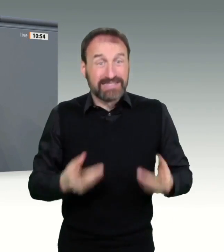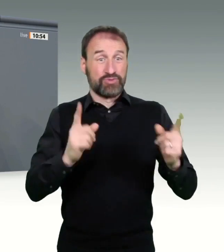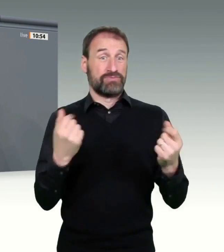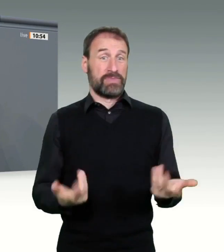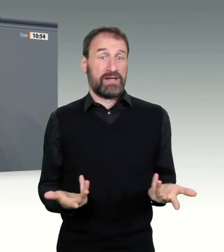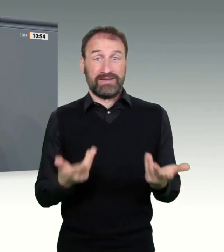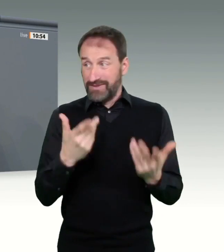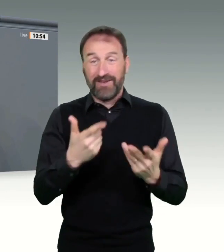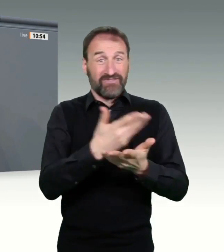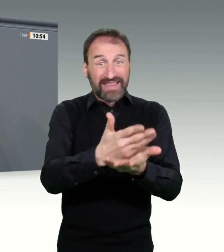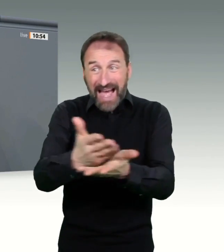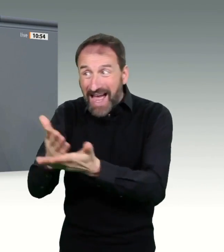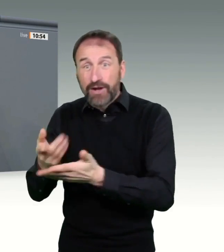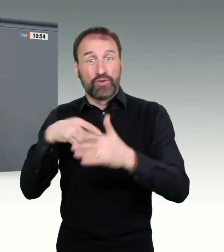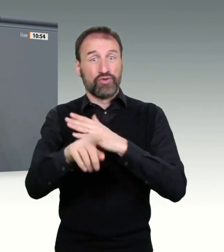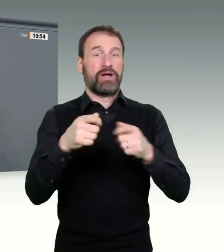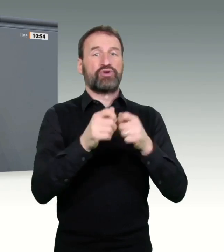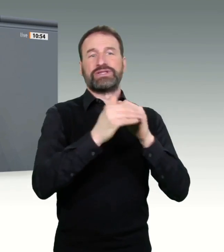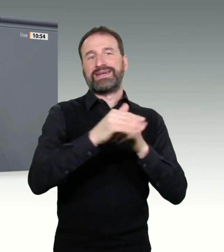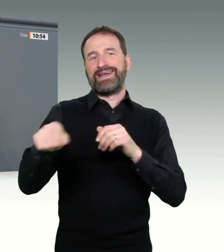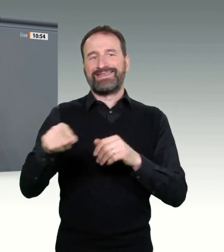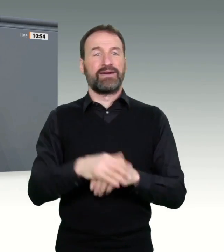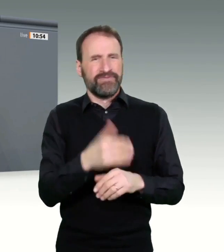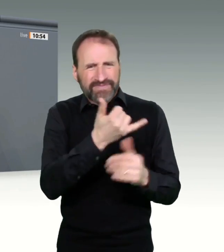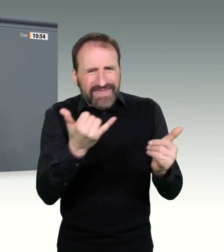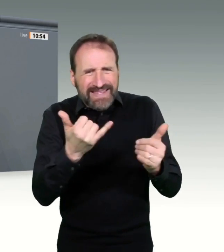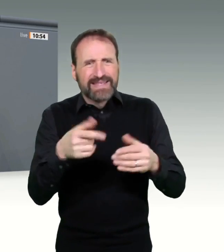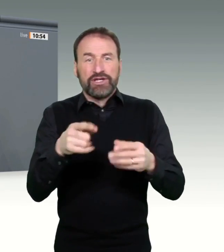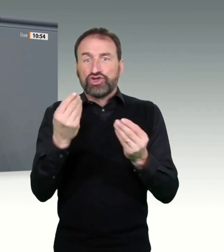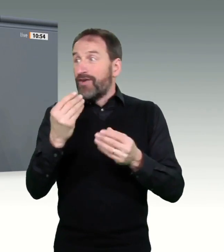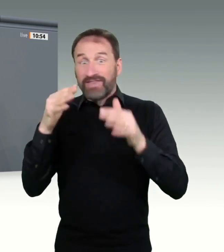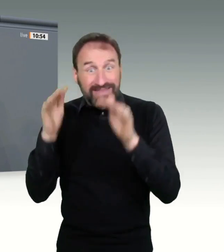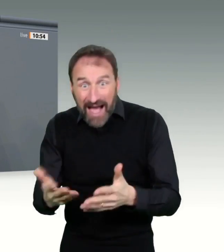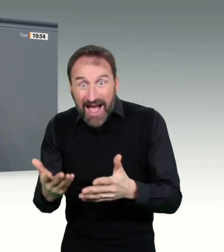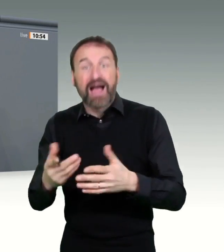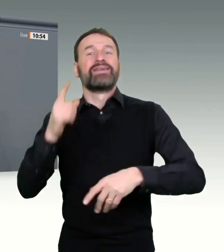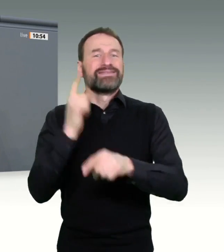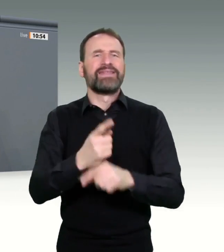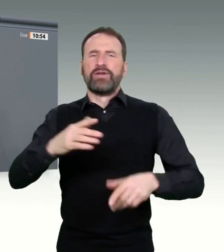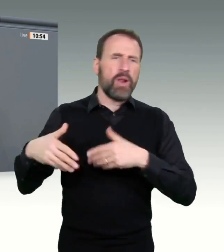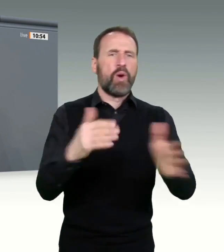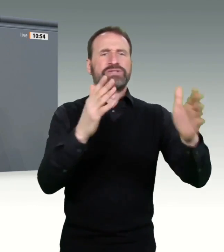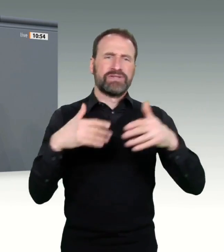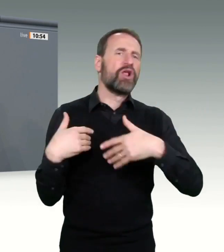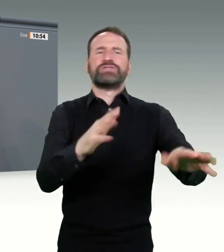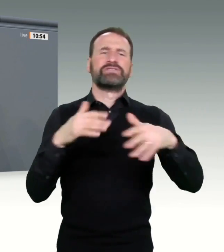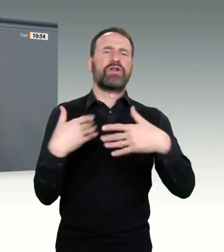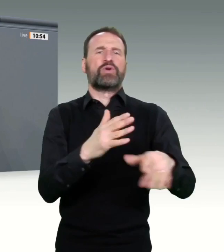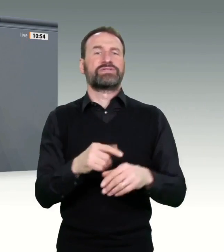jedem Impfstoff, der in diesem Impfzentrum eintrifft. Da muss die Bundesregierung die Länder unterstützen, pragmatisch und ab